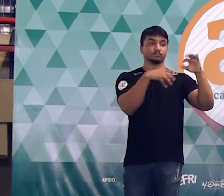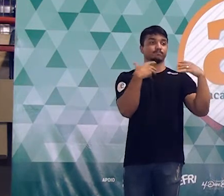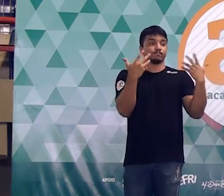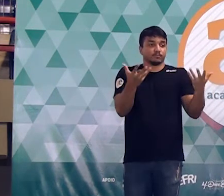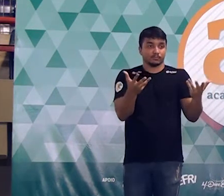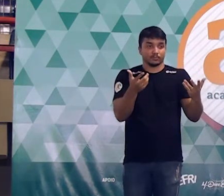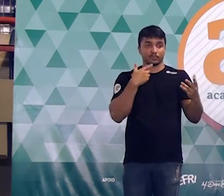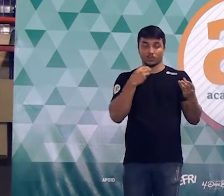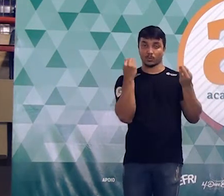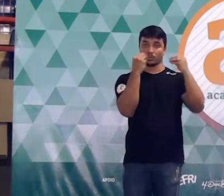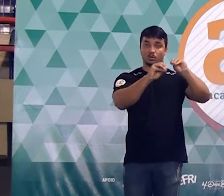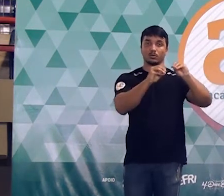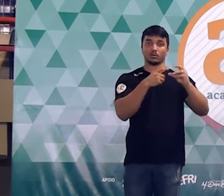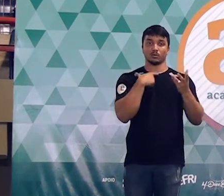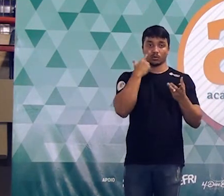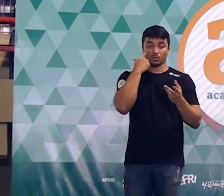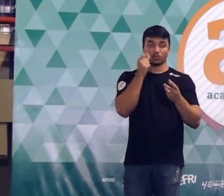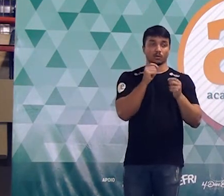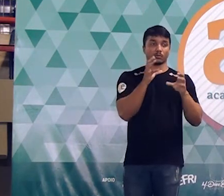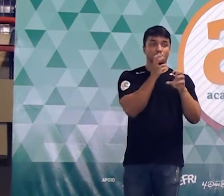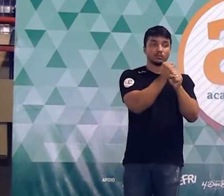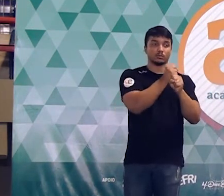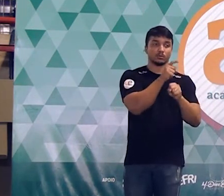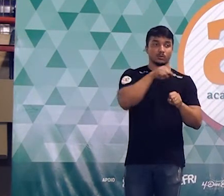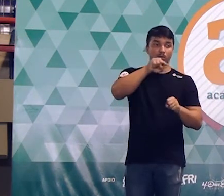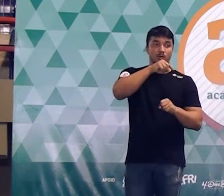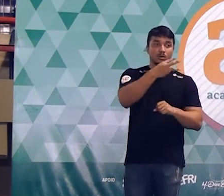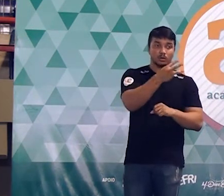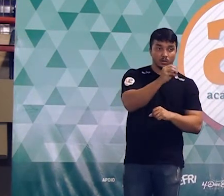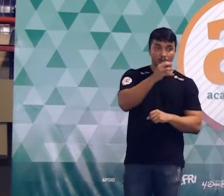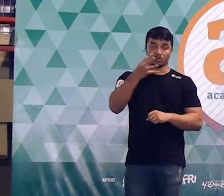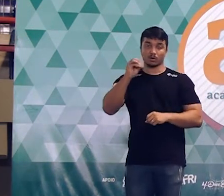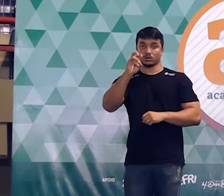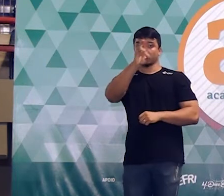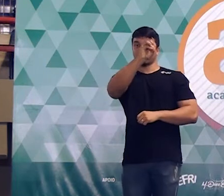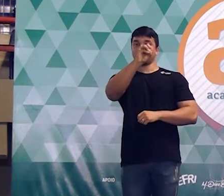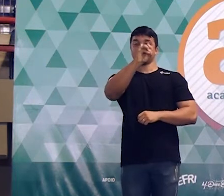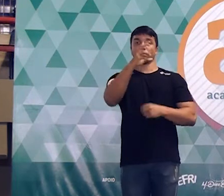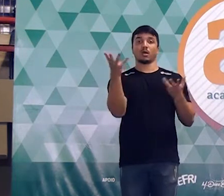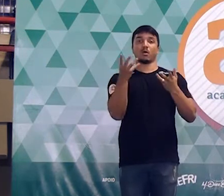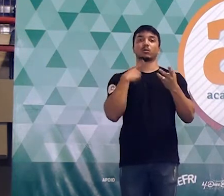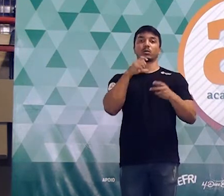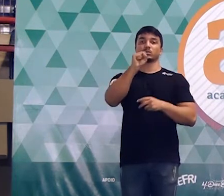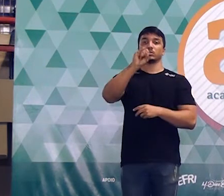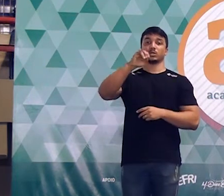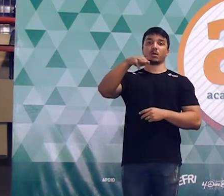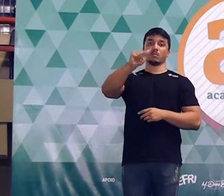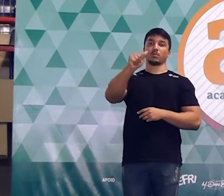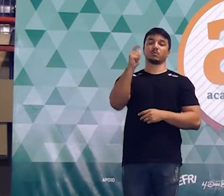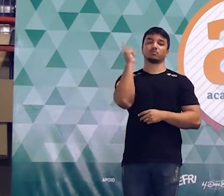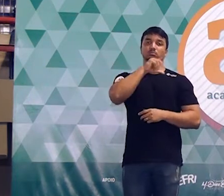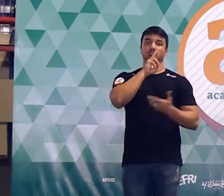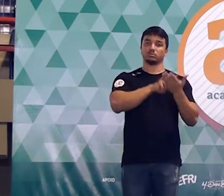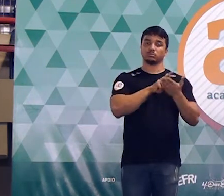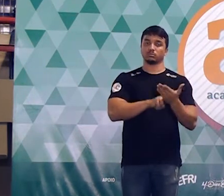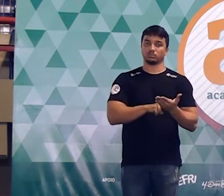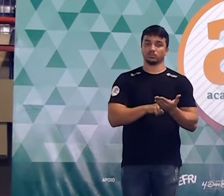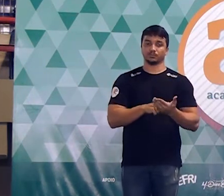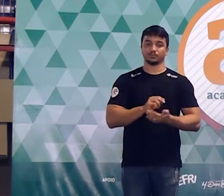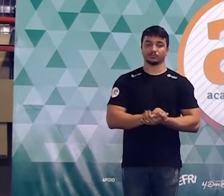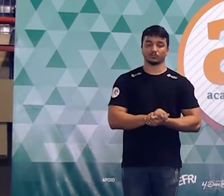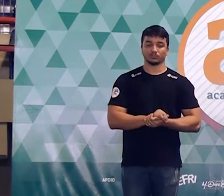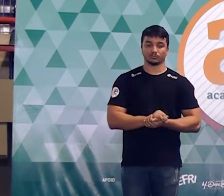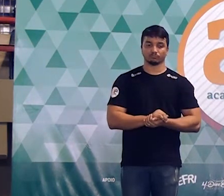indiquei os raios e coloquei que a soma dos lados é 30, 40 e 50 e agora eu tenho um sistema pra gente resolver então vamos pegar isso aqui